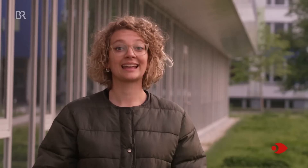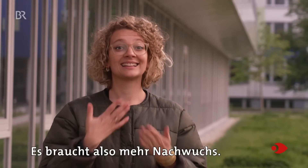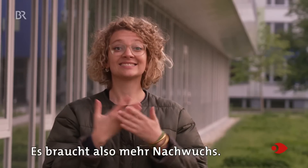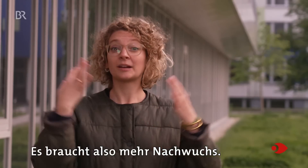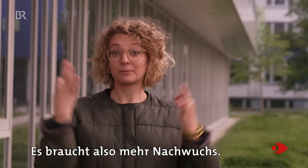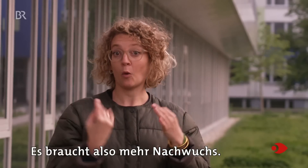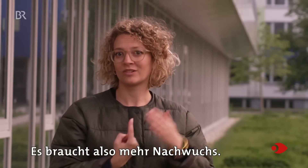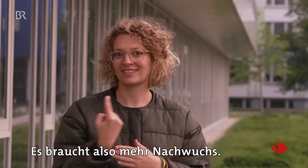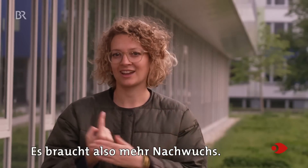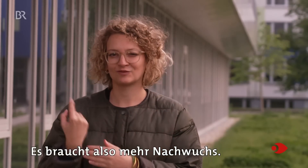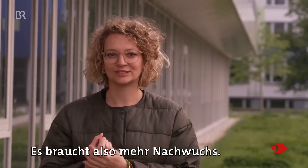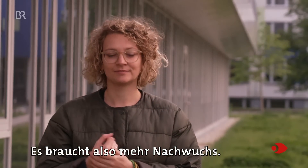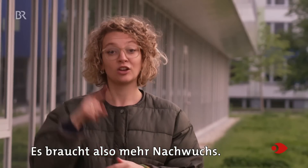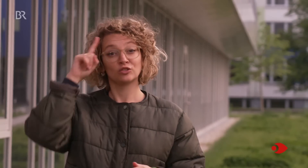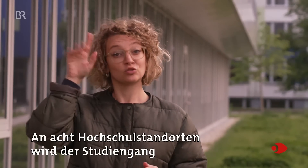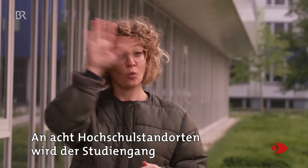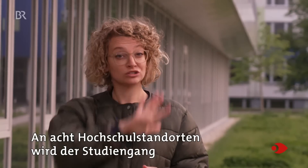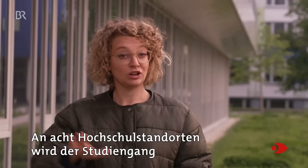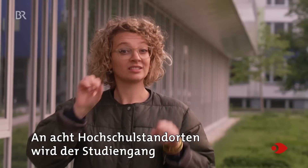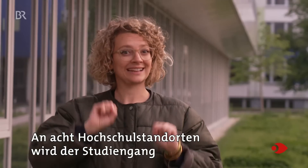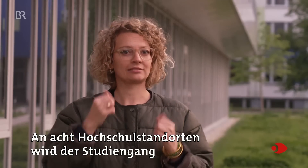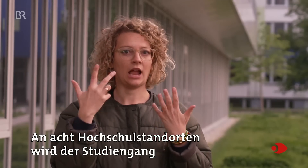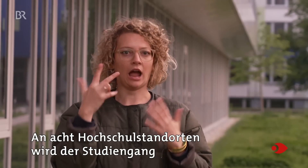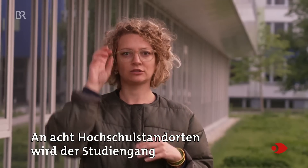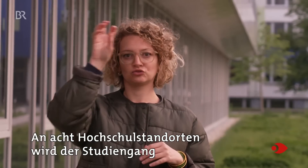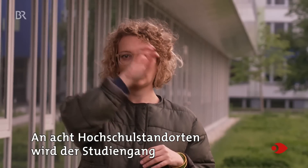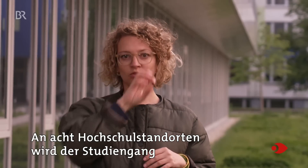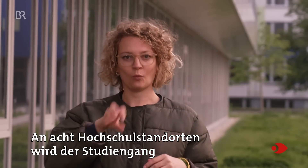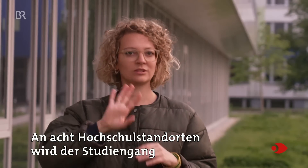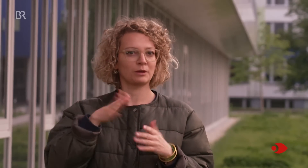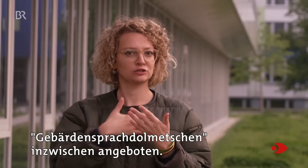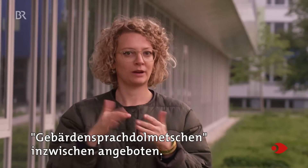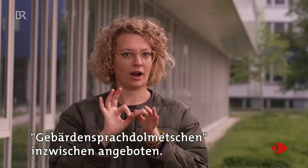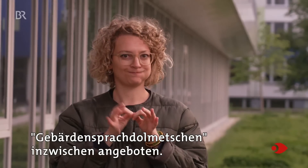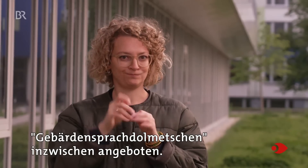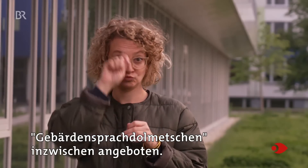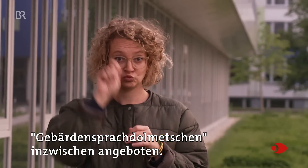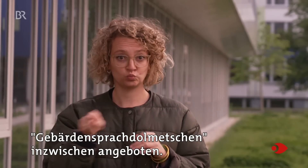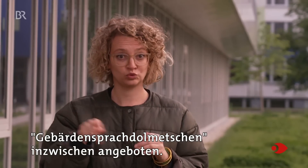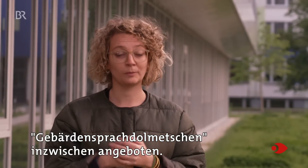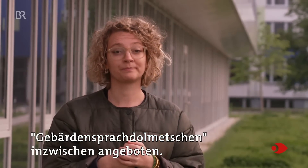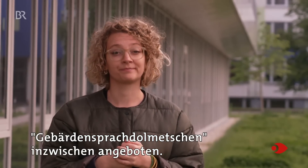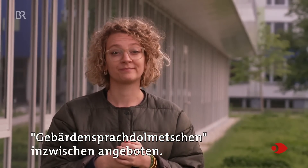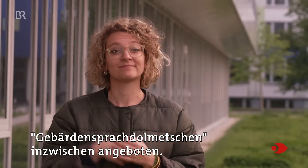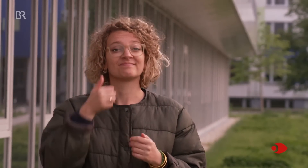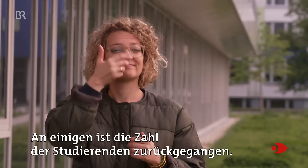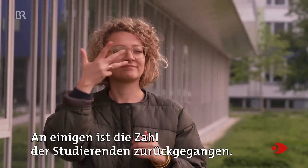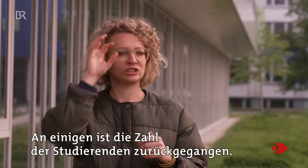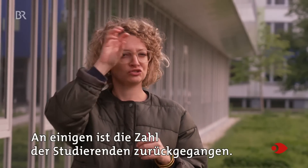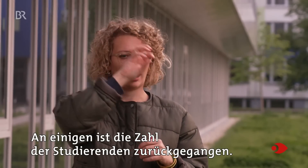Es braucht also mehr Nachwuchs. An acht Hochschulstandorten wird der Studiengang Gebärdensprachdolmetschen inzwischen angeboten. An einigen